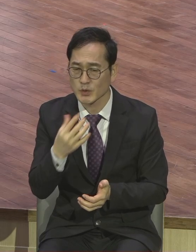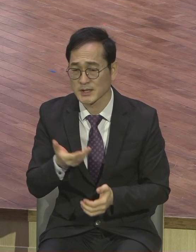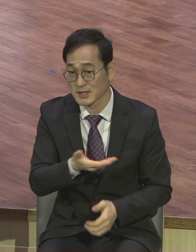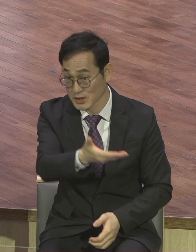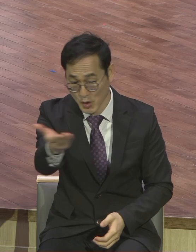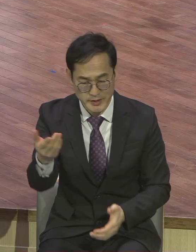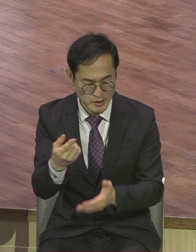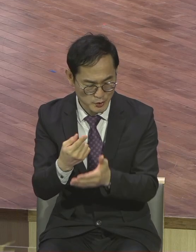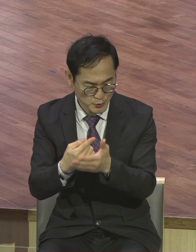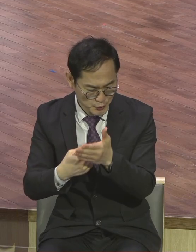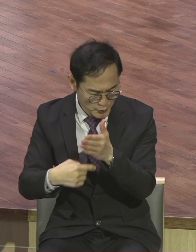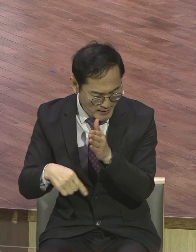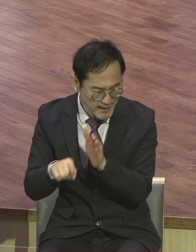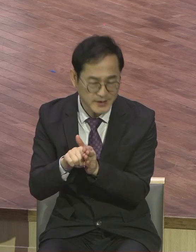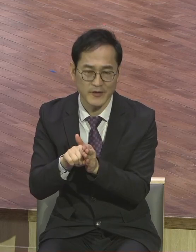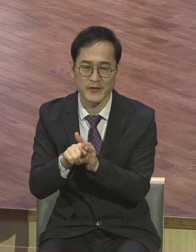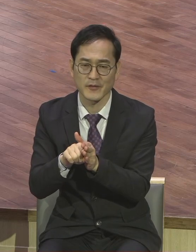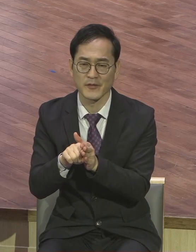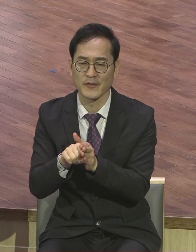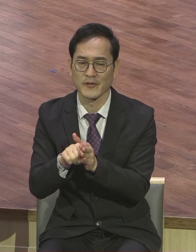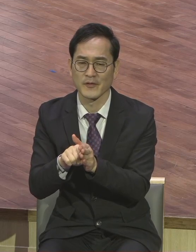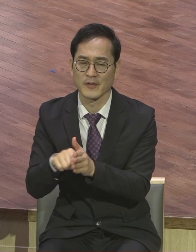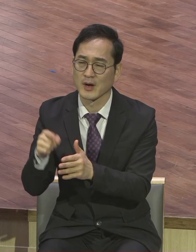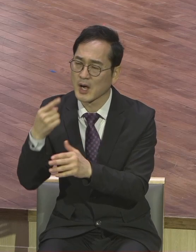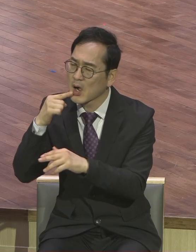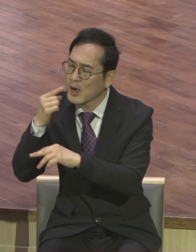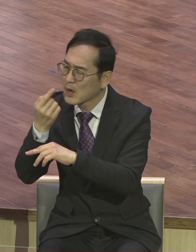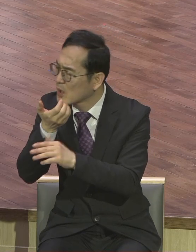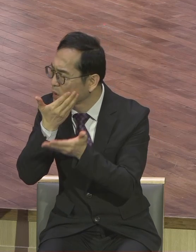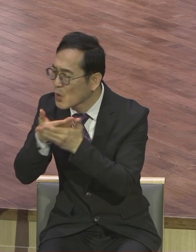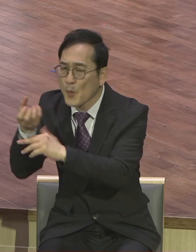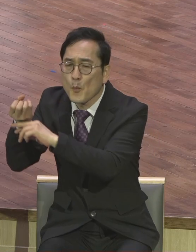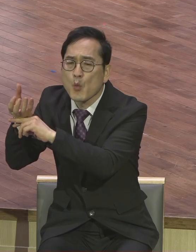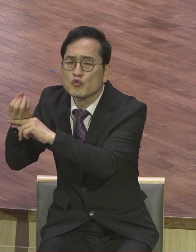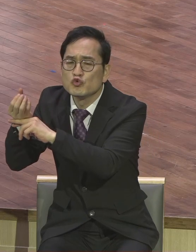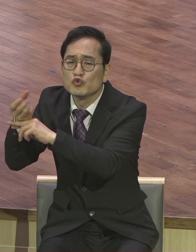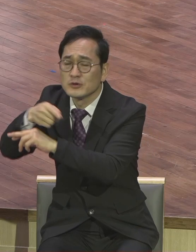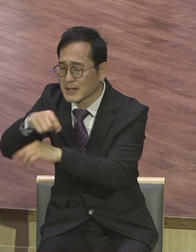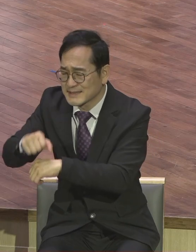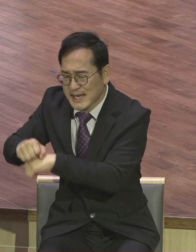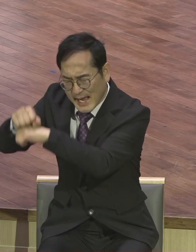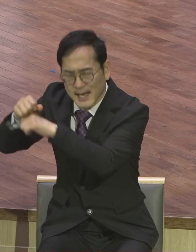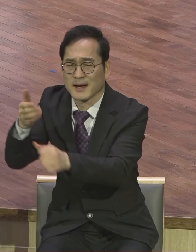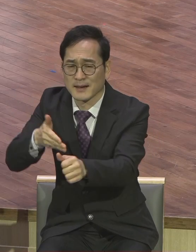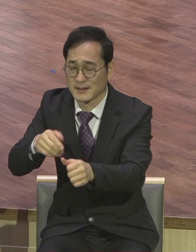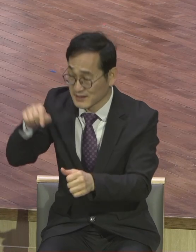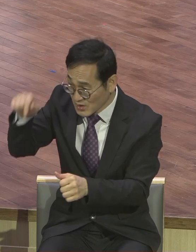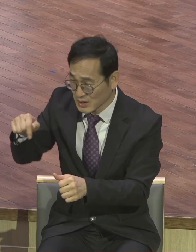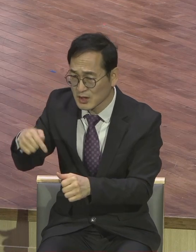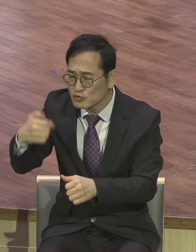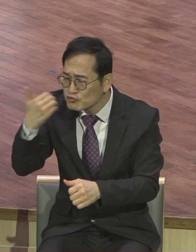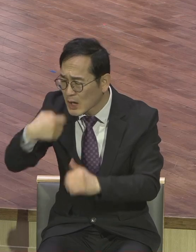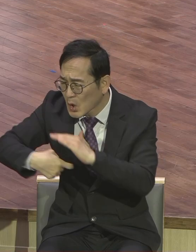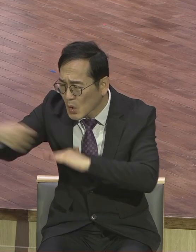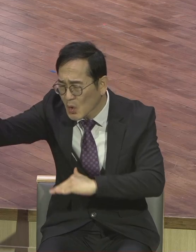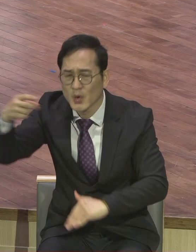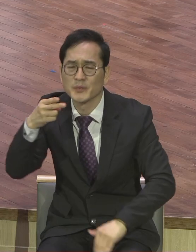위하여, 너희를 위하여 보물을 하늘에 사두라. 거기는 조미나 독록이 해야지 않으며 도둑이